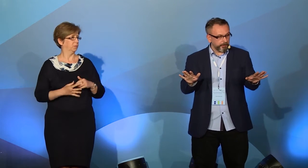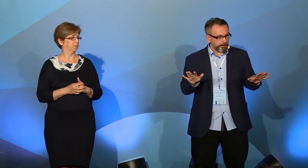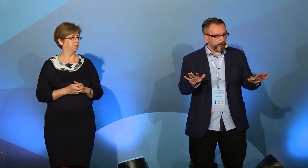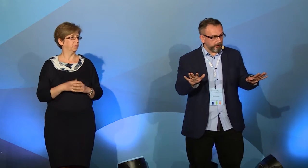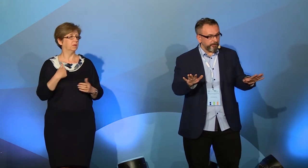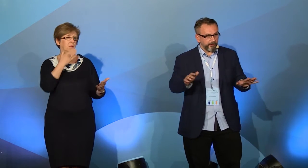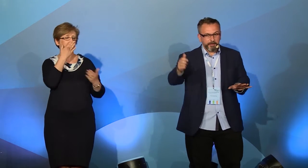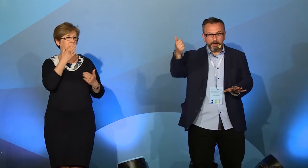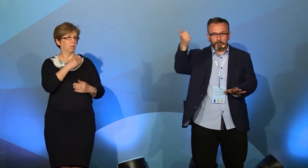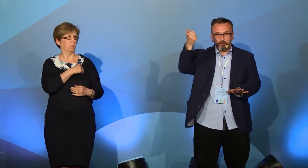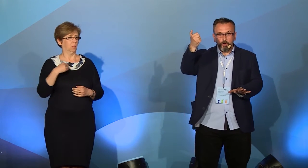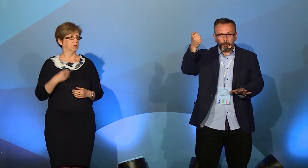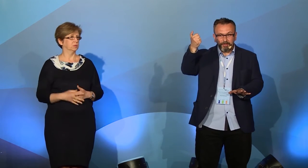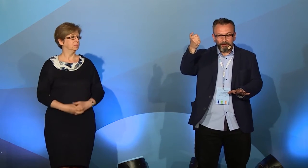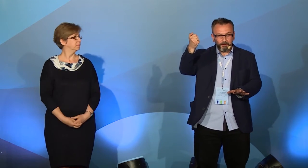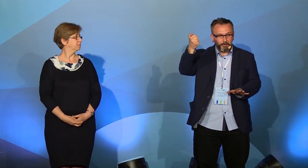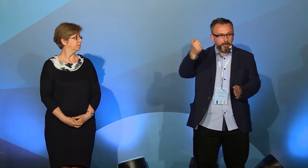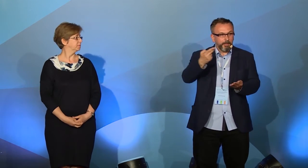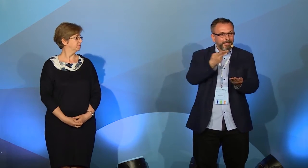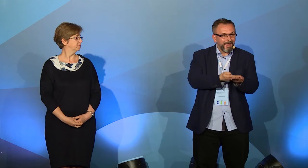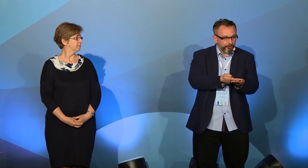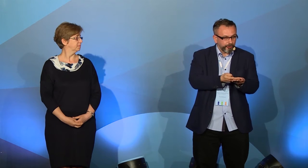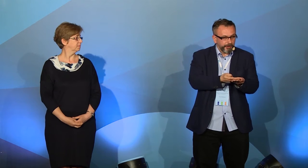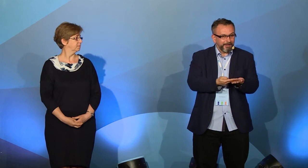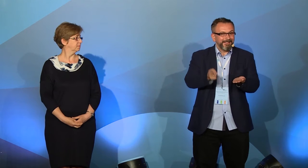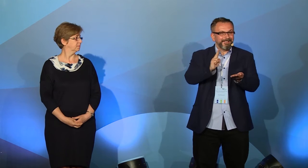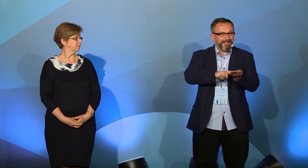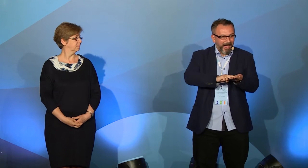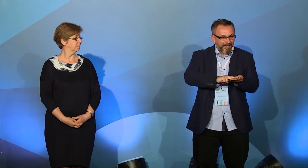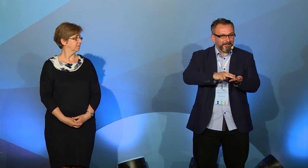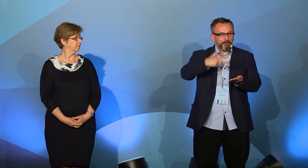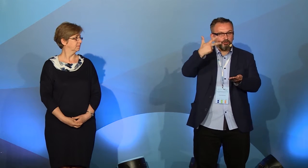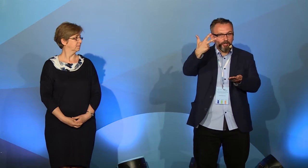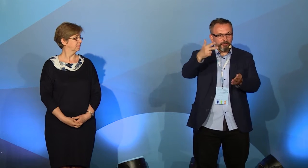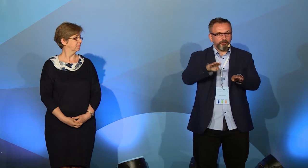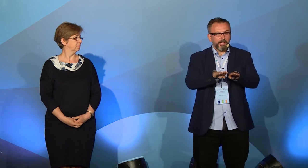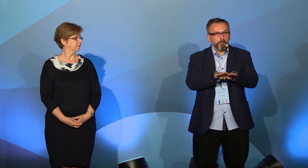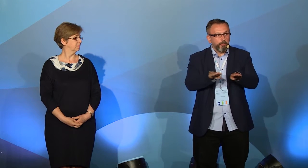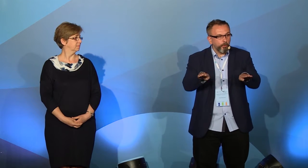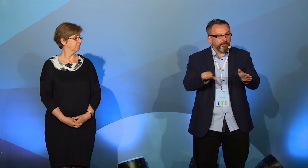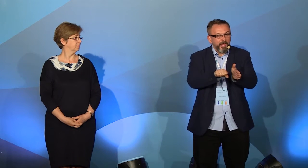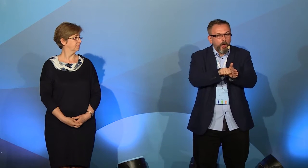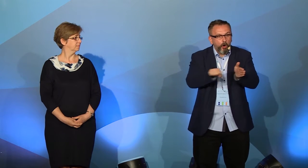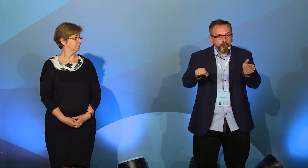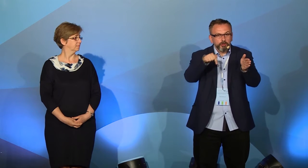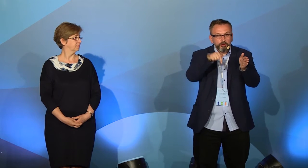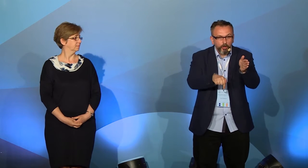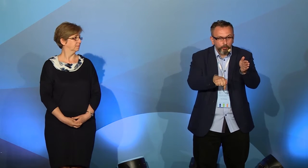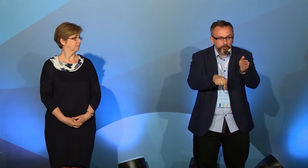wyglądałoby to mniej więcej tak. Długopis leży na trzeciej półce od dołu.